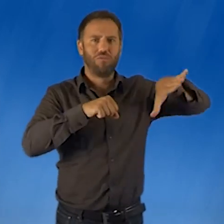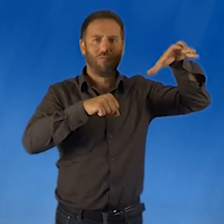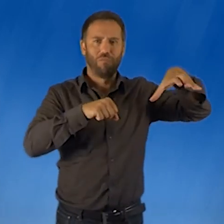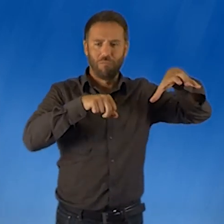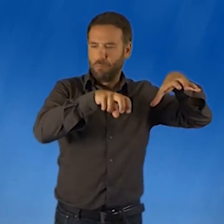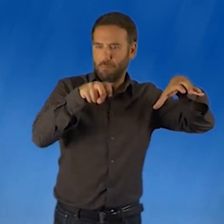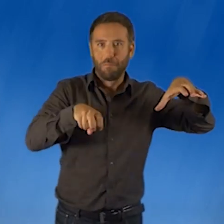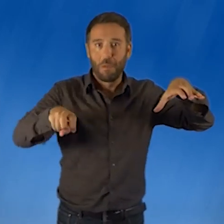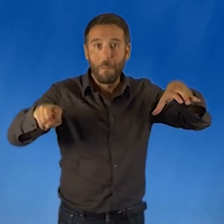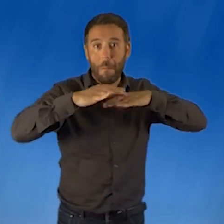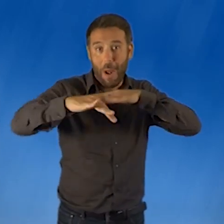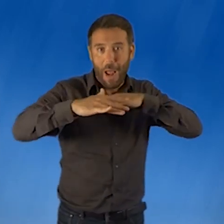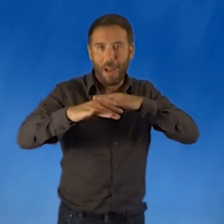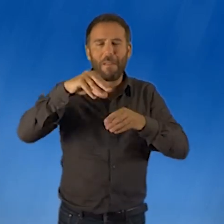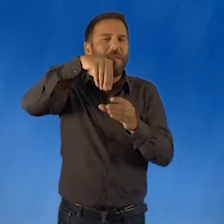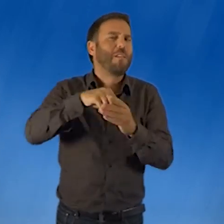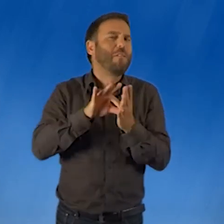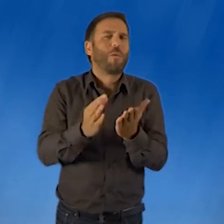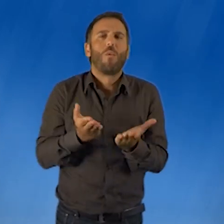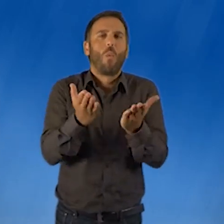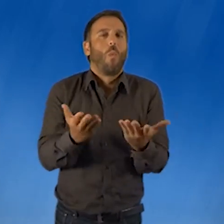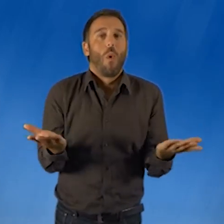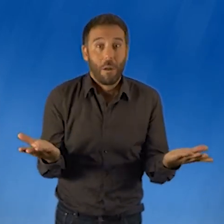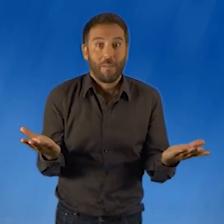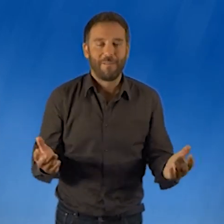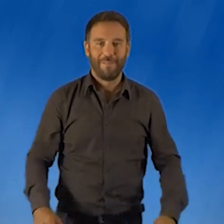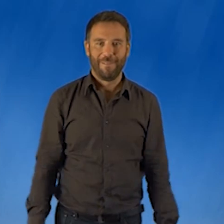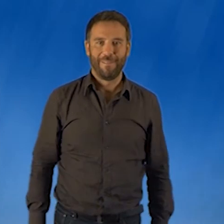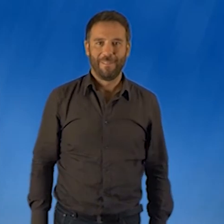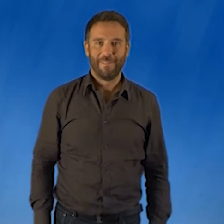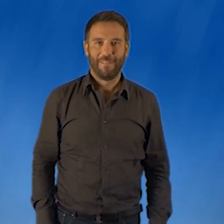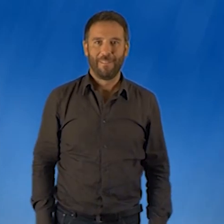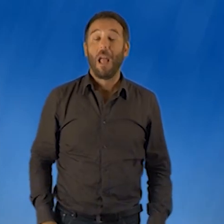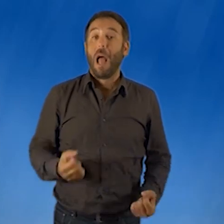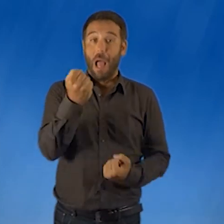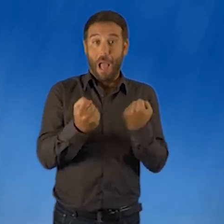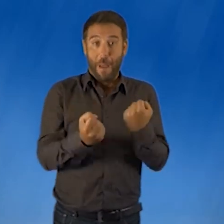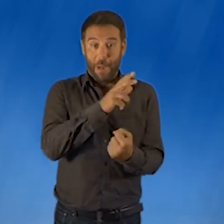frente al Colegio San Estanislao de Cosca. En esta playa podemos encontrar los siguientes servicios.